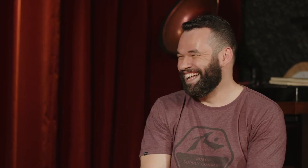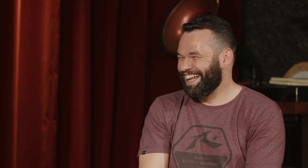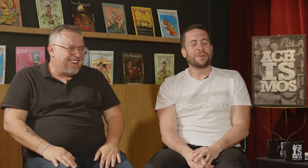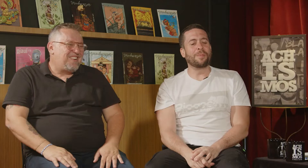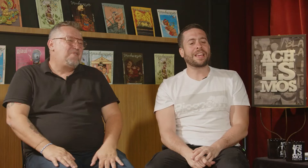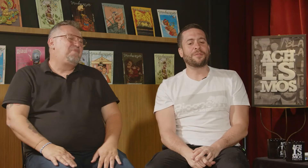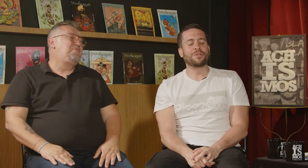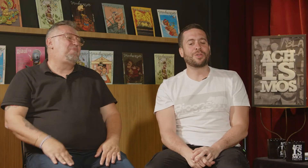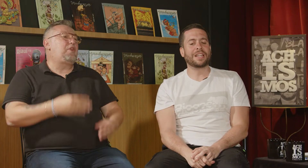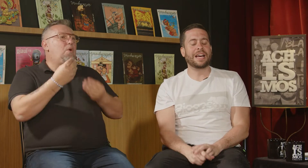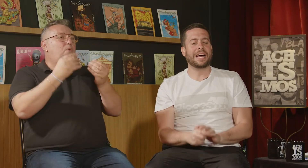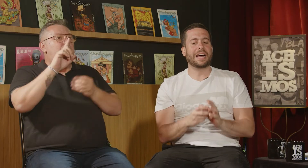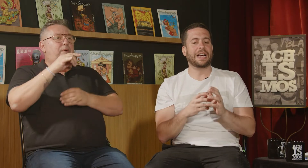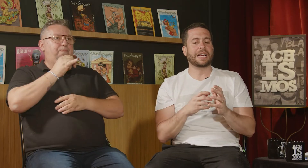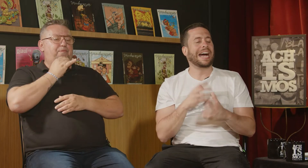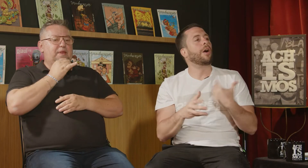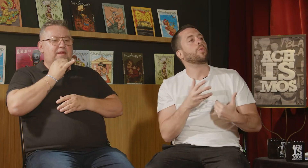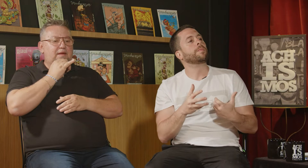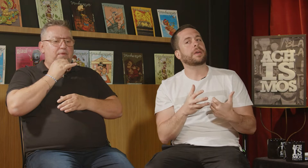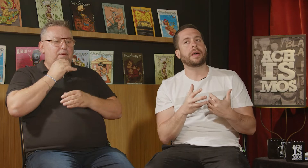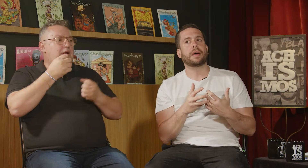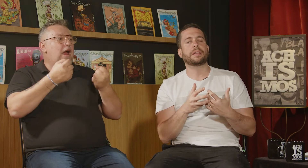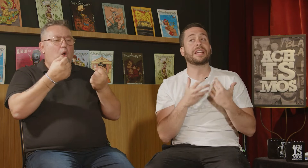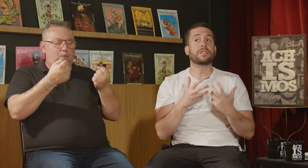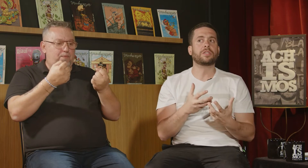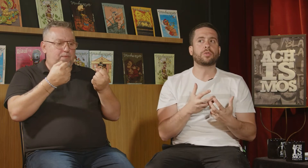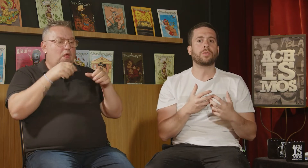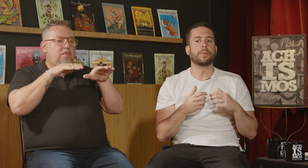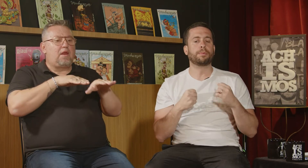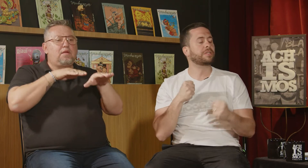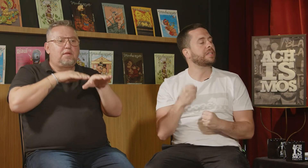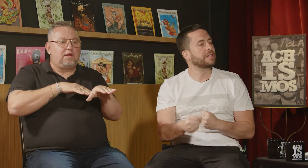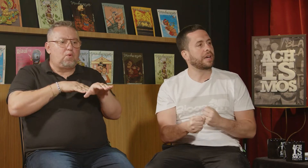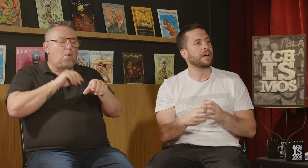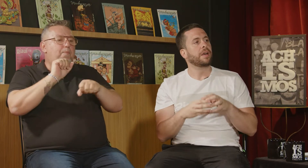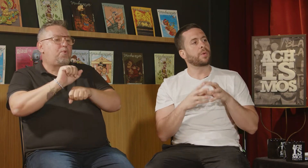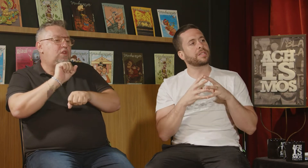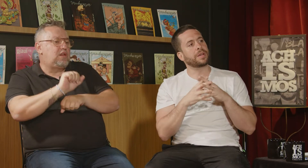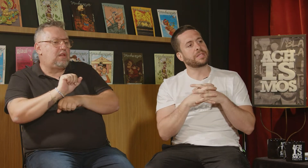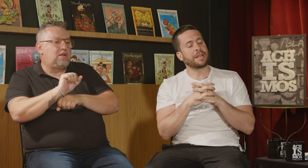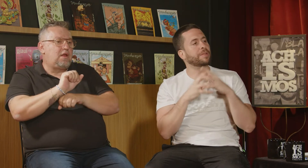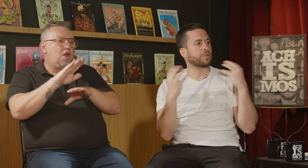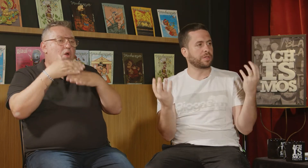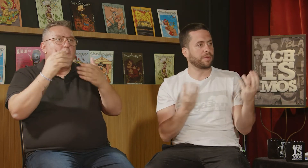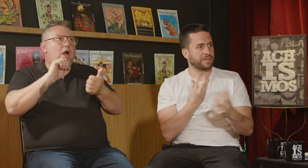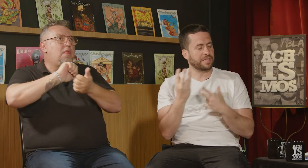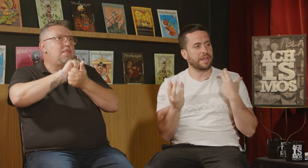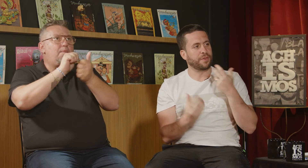Como é que funciona carro, trânsito, buzina? Quais são as adaptações que vocês têm que